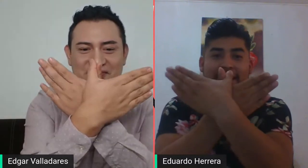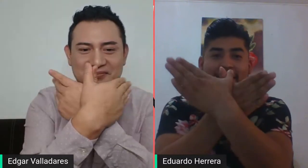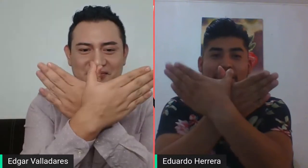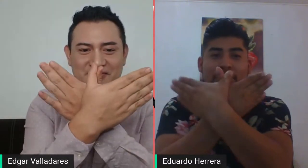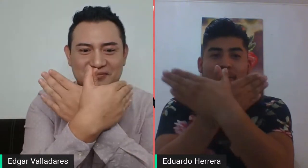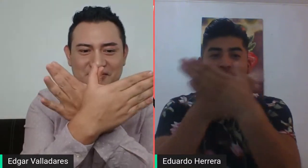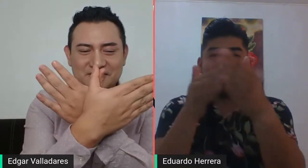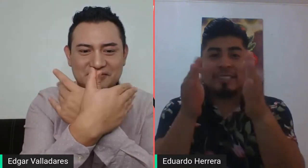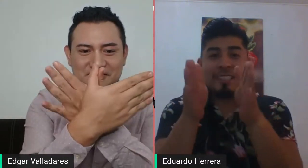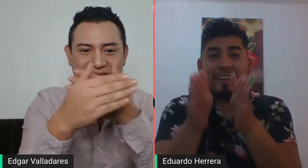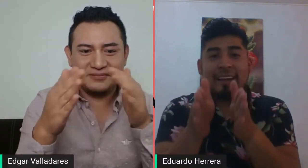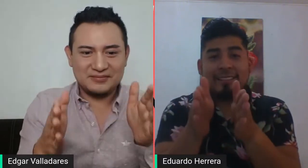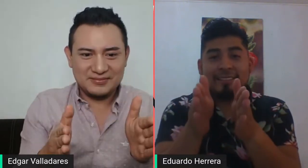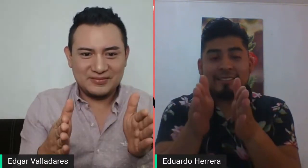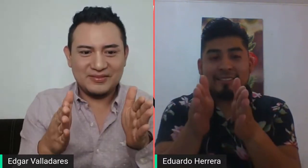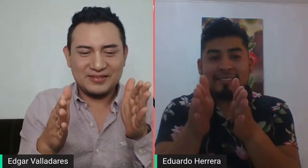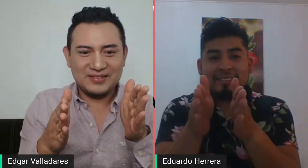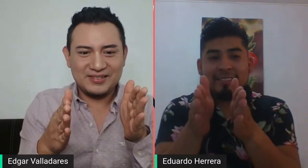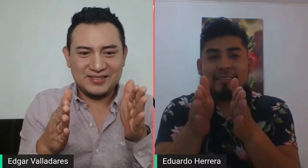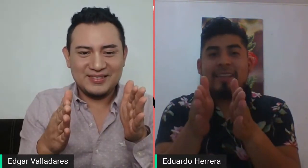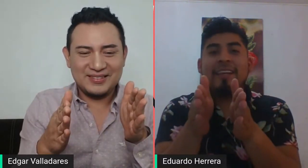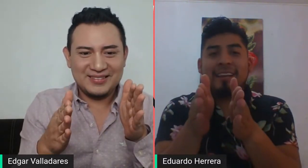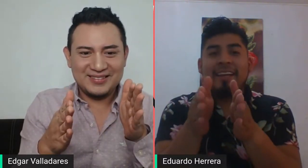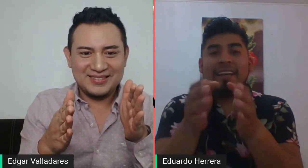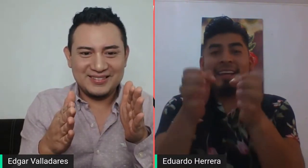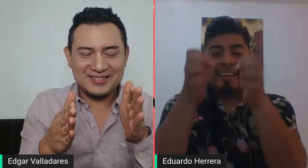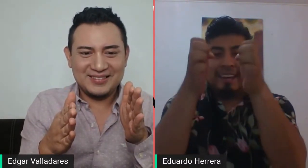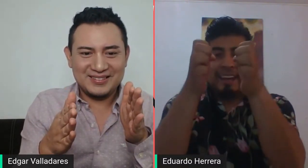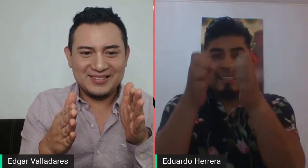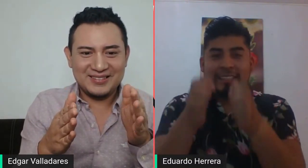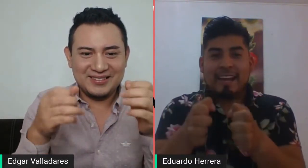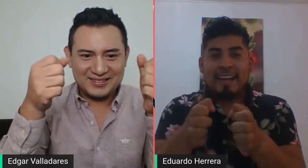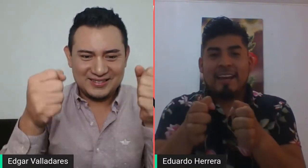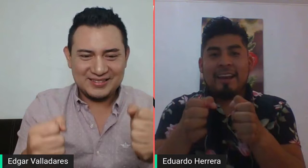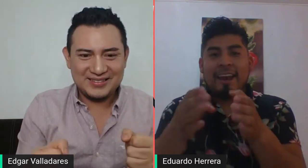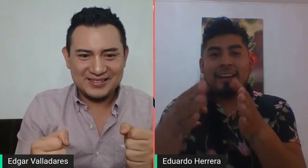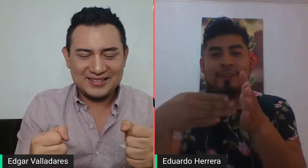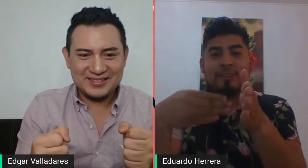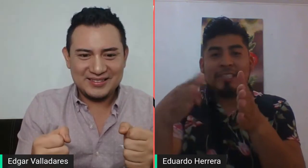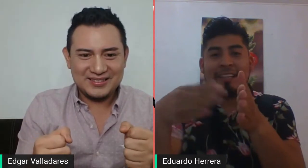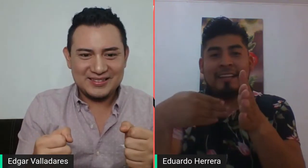Sería mariposita. Está en la cocina.